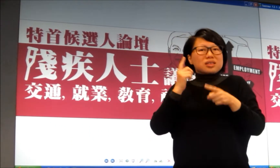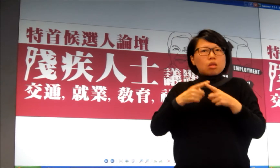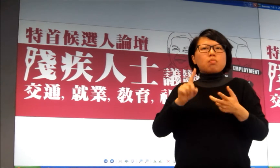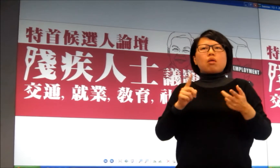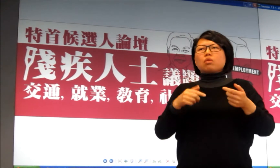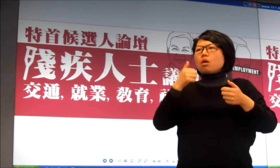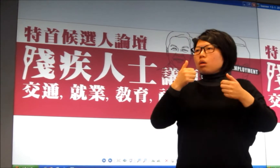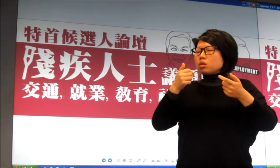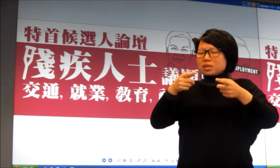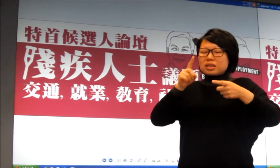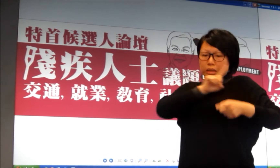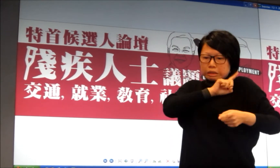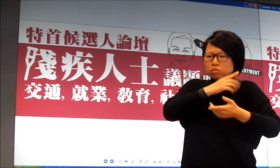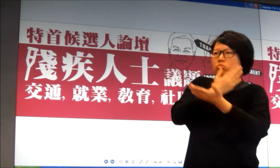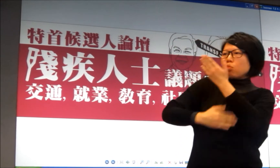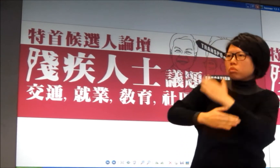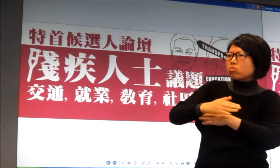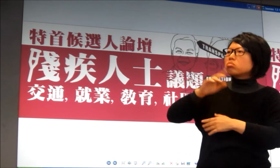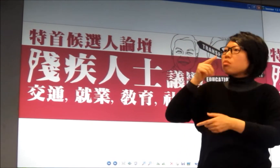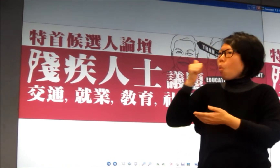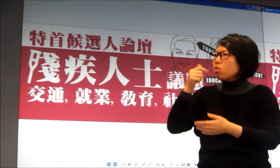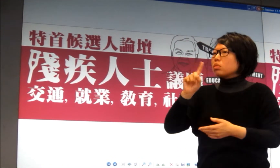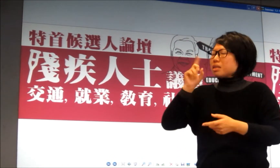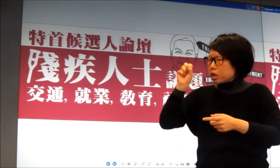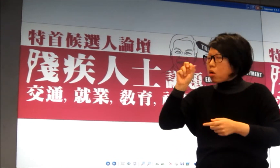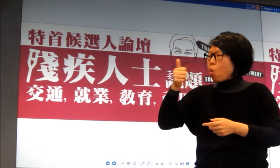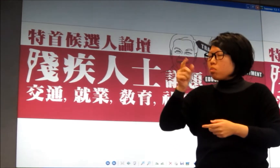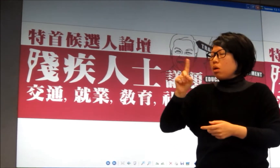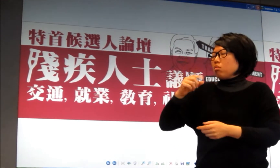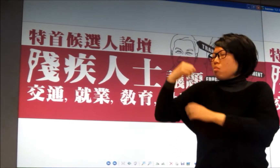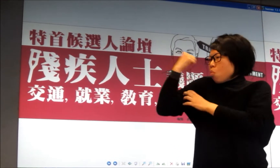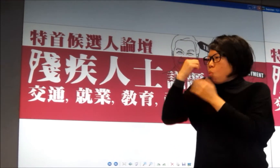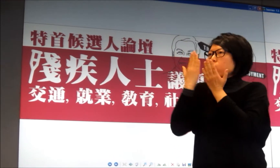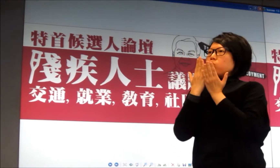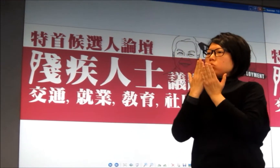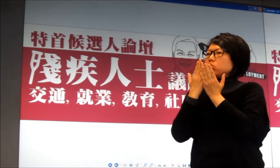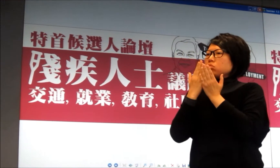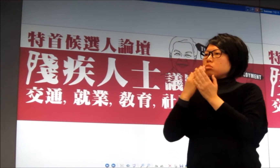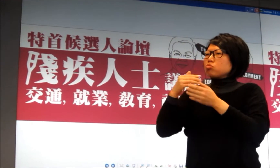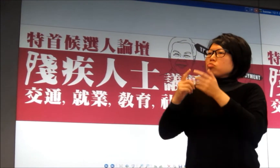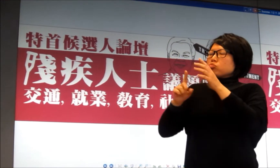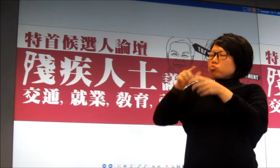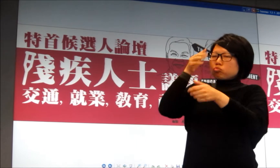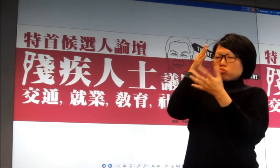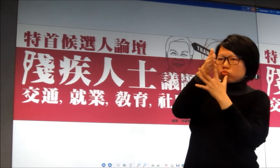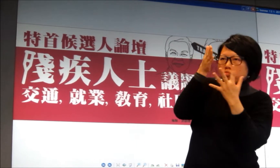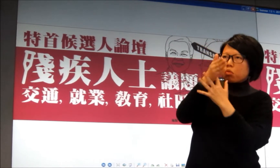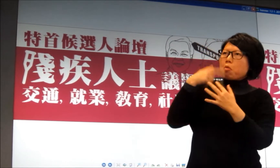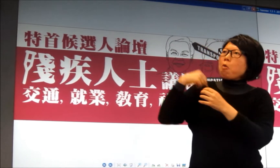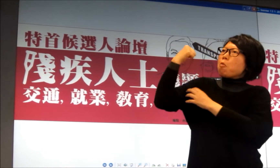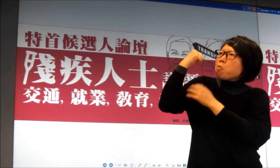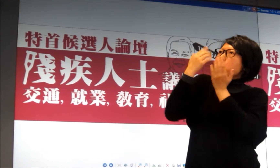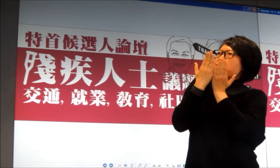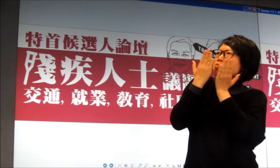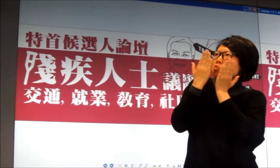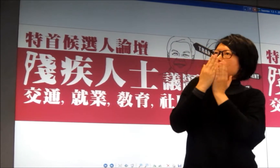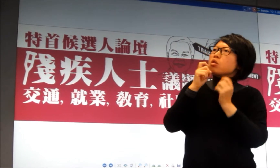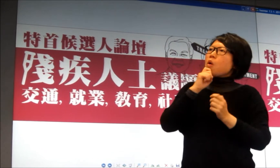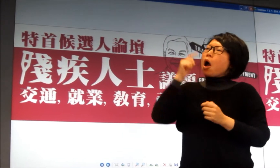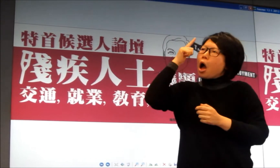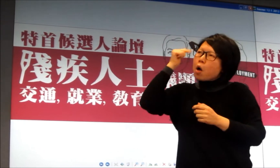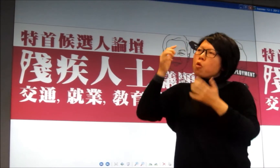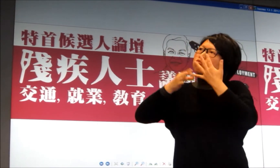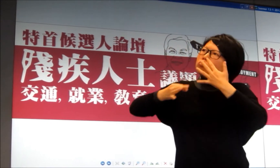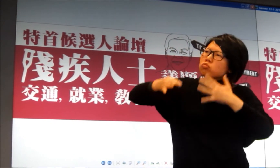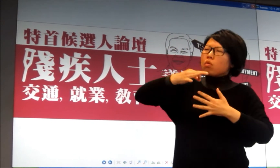上進的決心困難的繼續學習這麼辛苦我都想去到